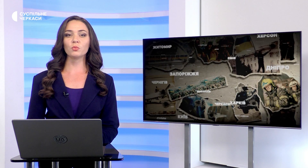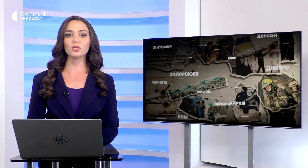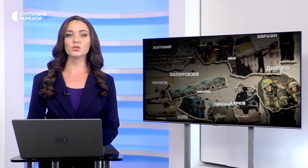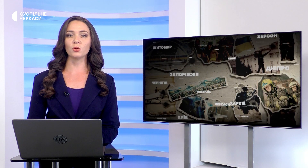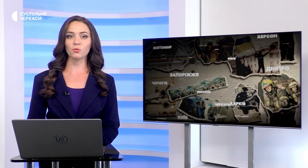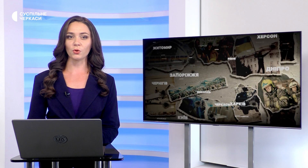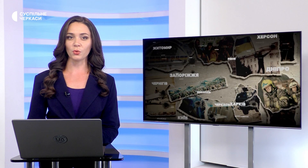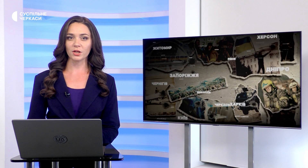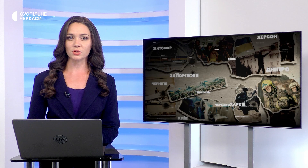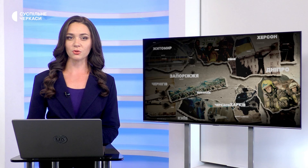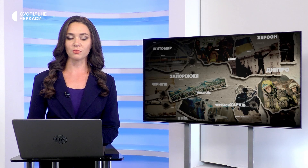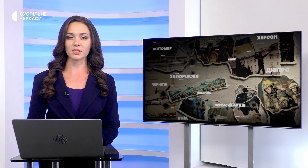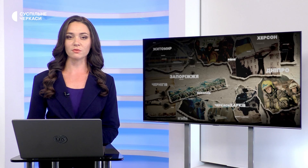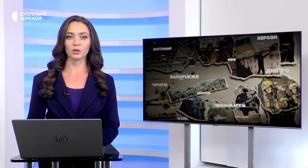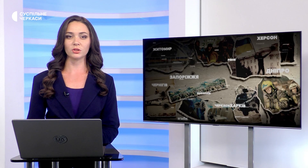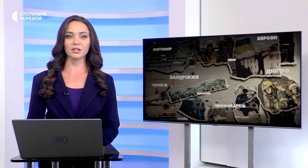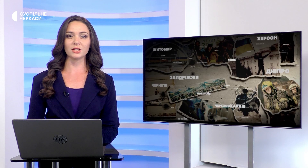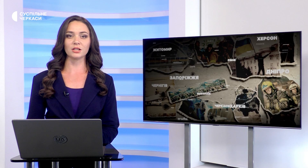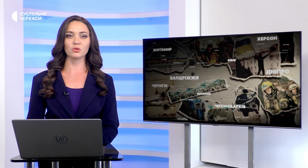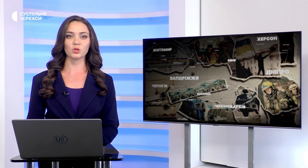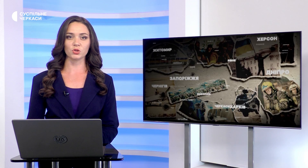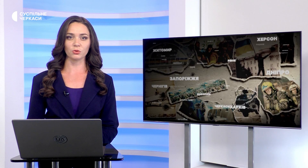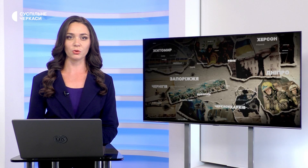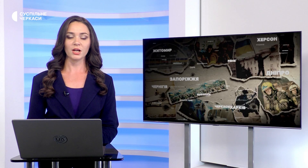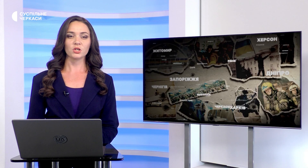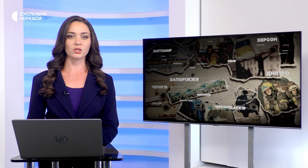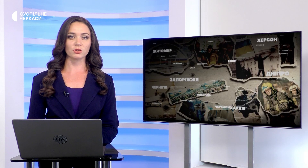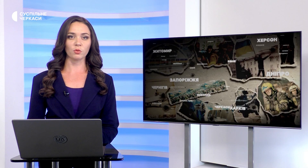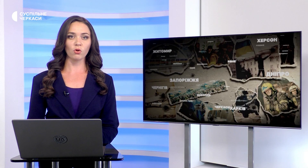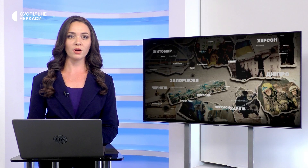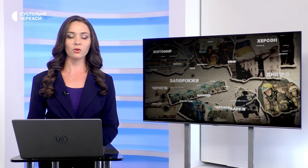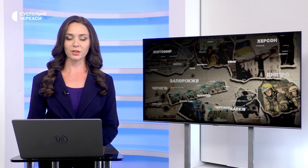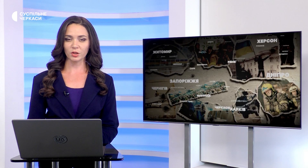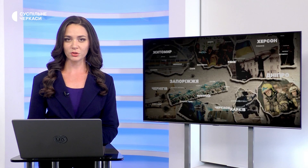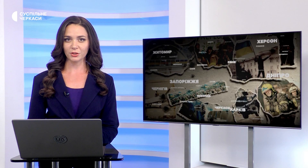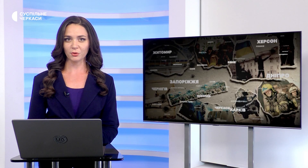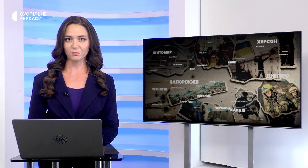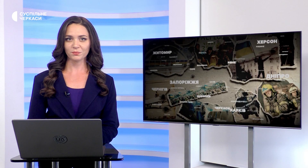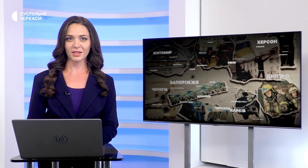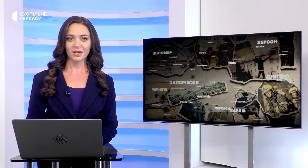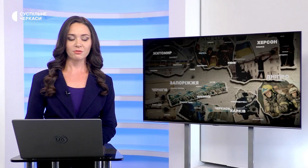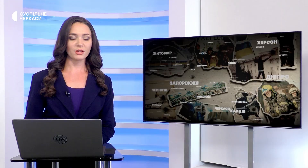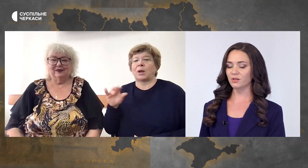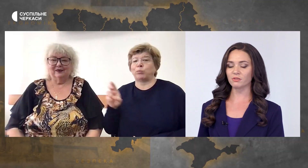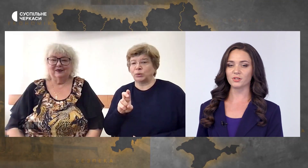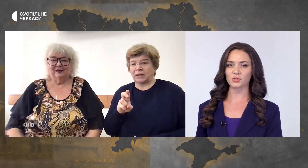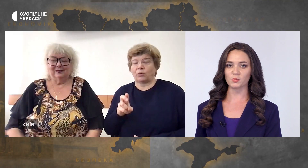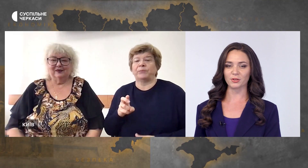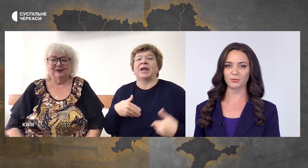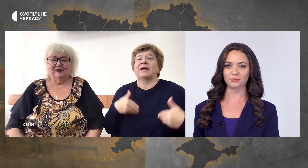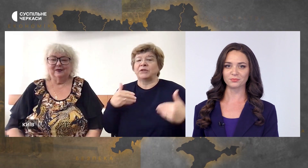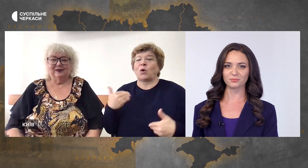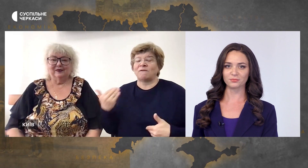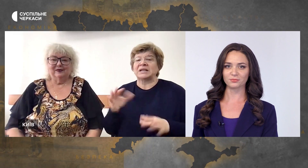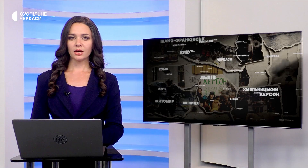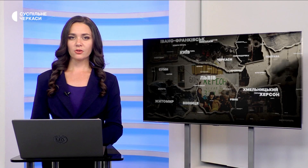поговоримо із головою Українського товариства глухих Іриною Чепчиною. Жестова мова Олена Бутенко. Вітаю вас в ефірі